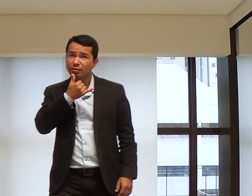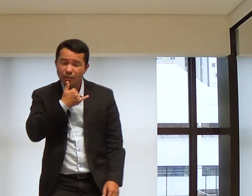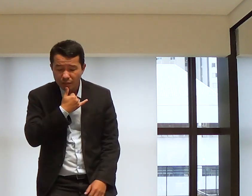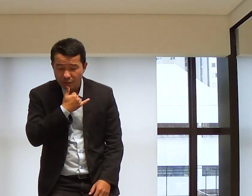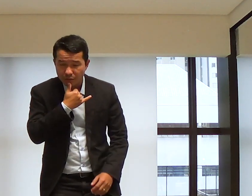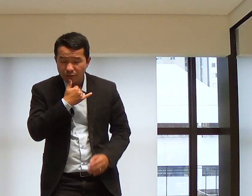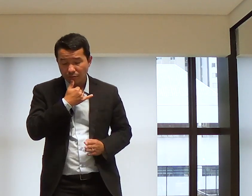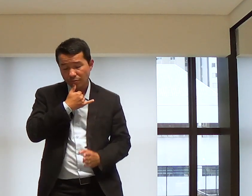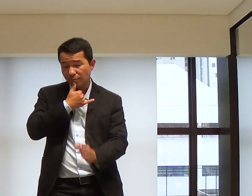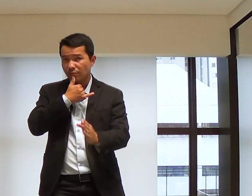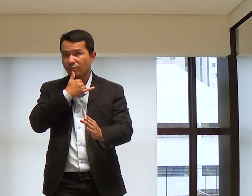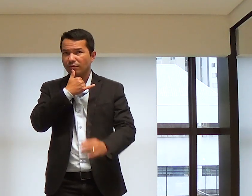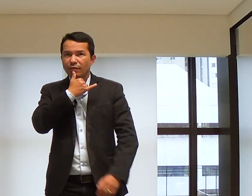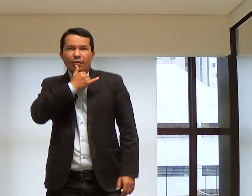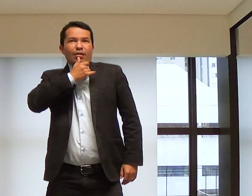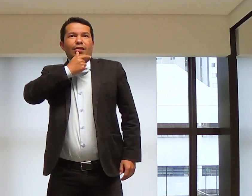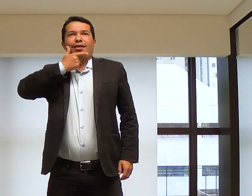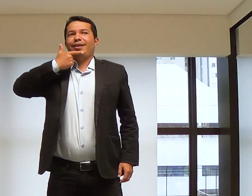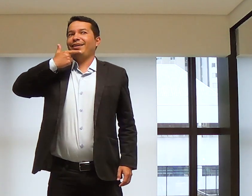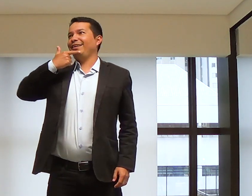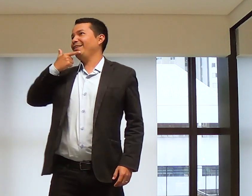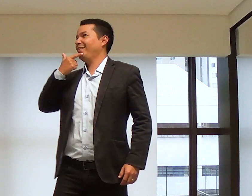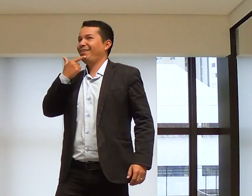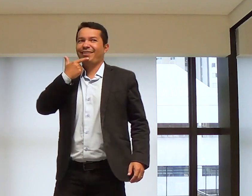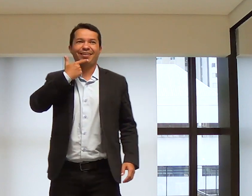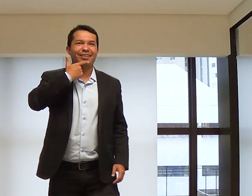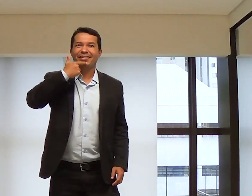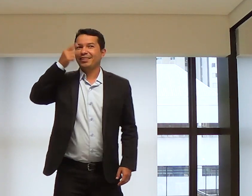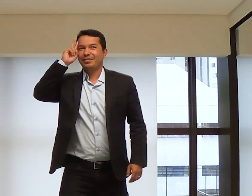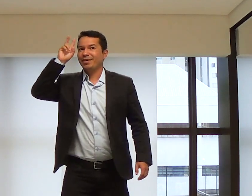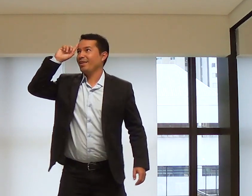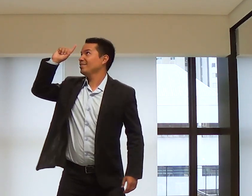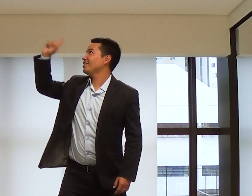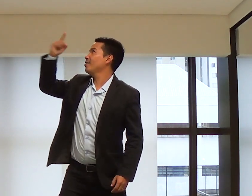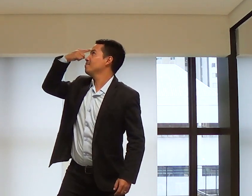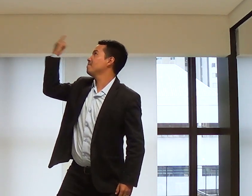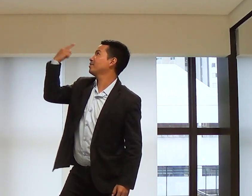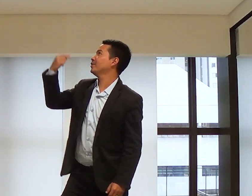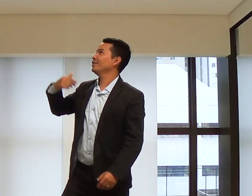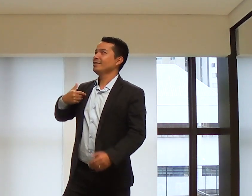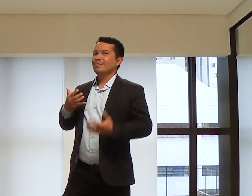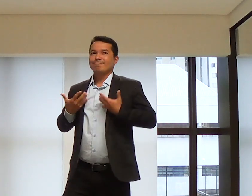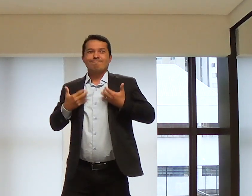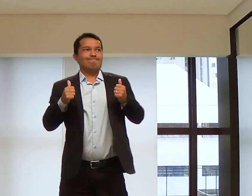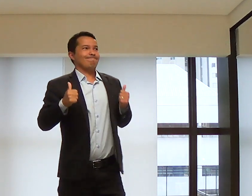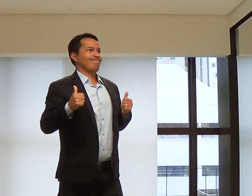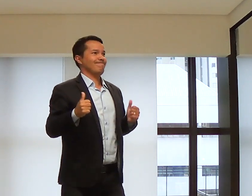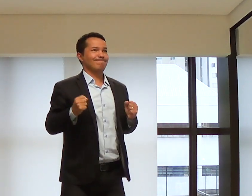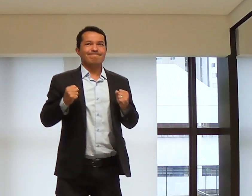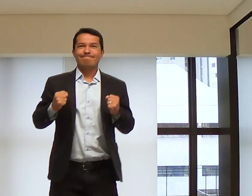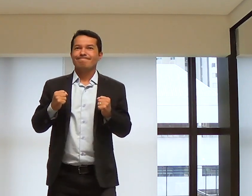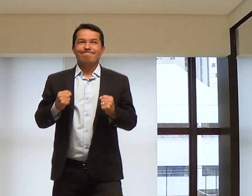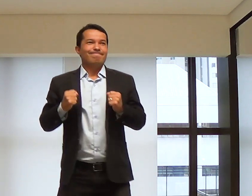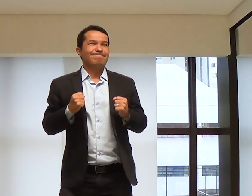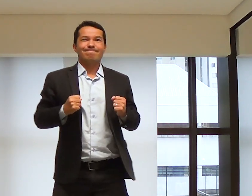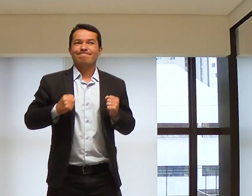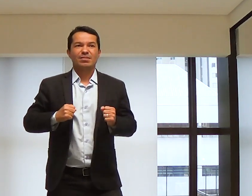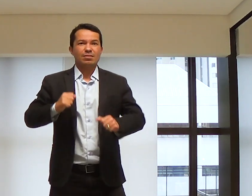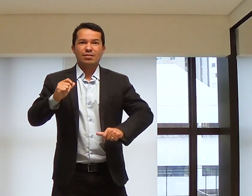paz. A minha princesa se transformava em alegria. Na alegria da certeza. De estar obedecendo a